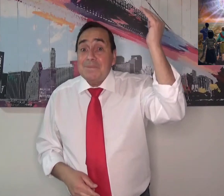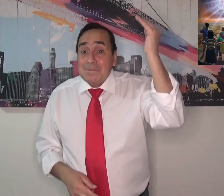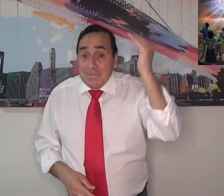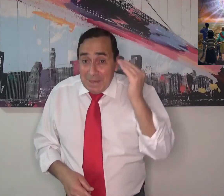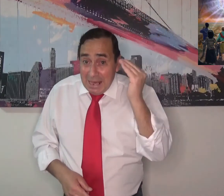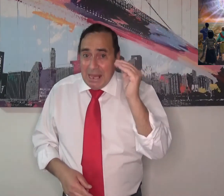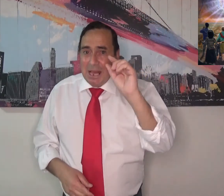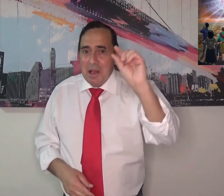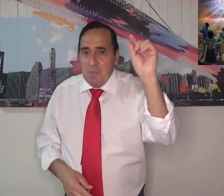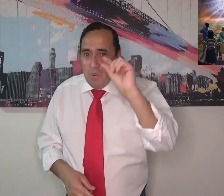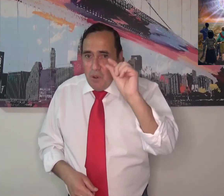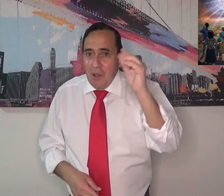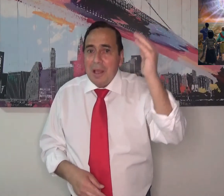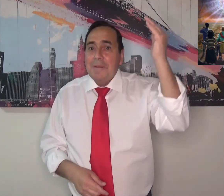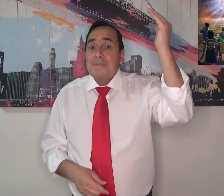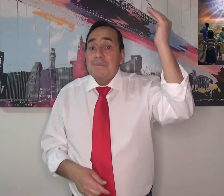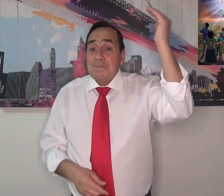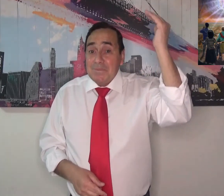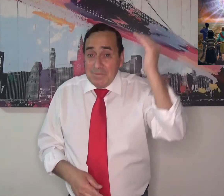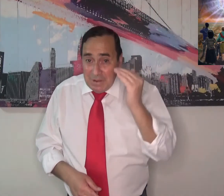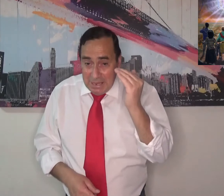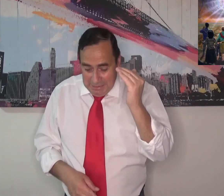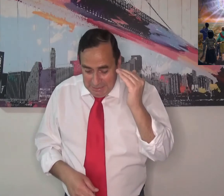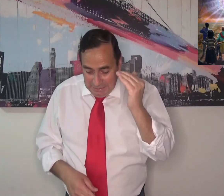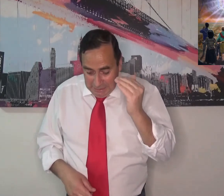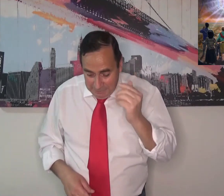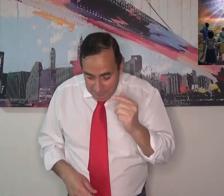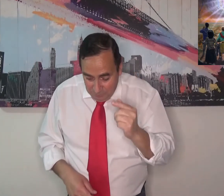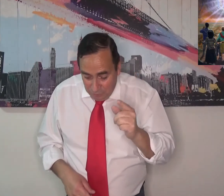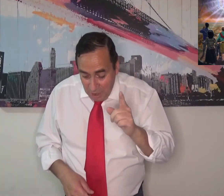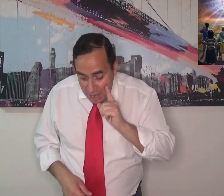En breve él viene. En breve Jesucristo viene.